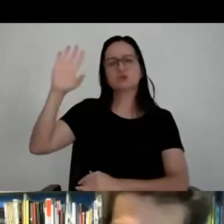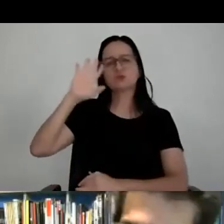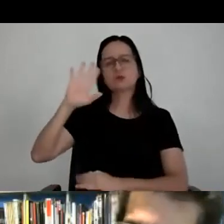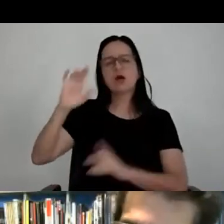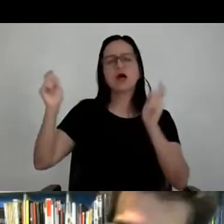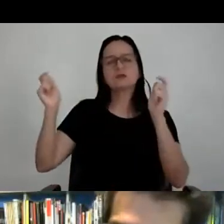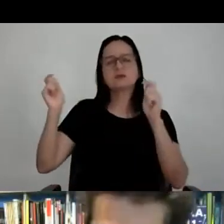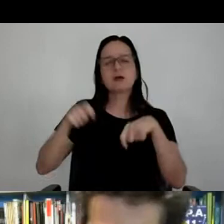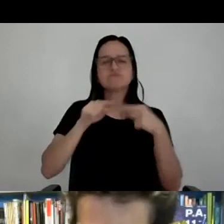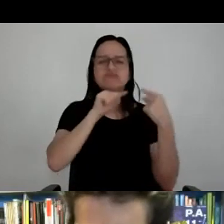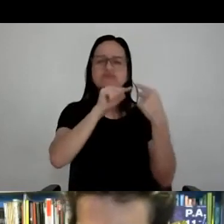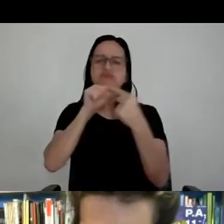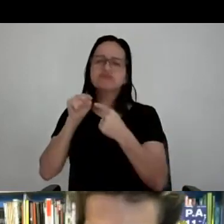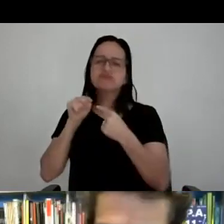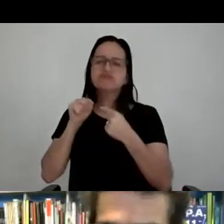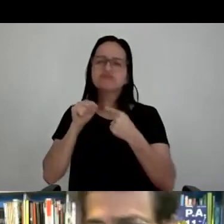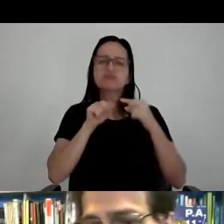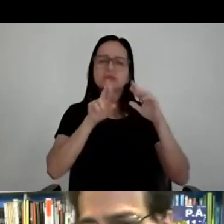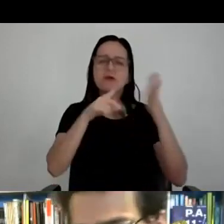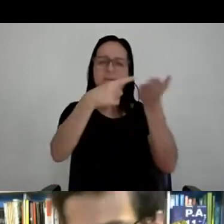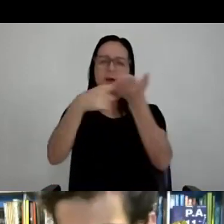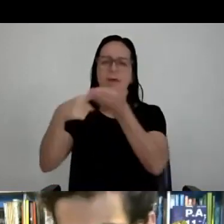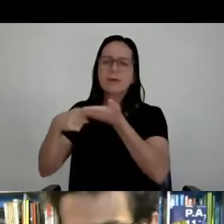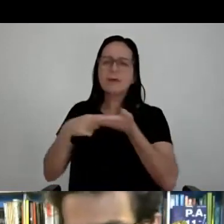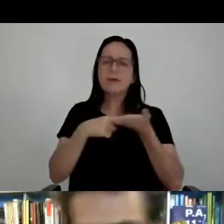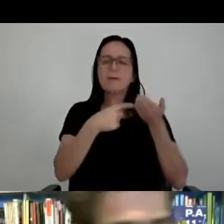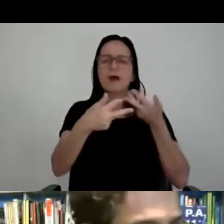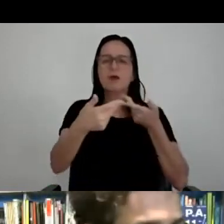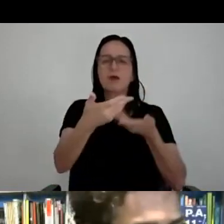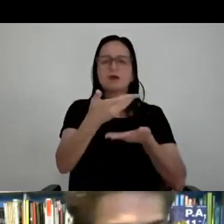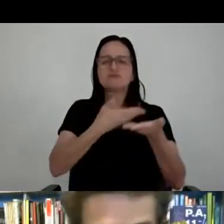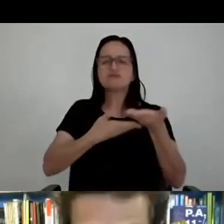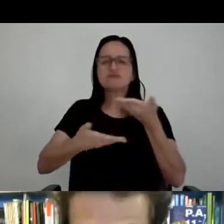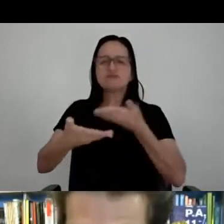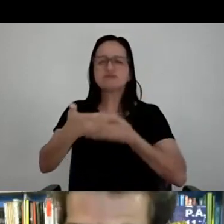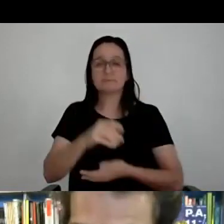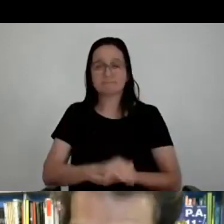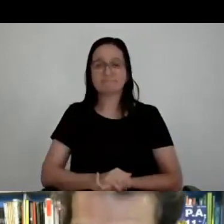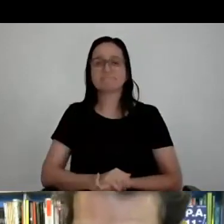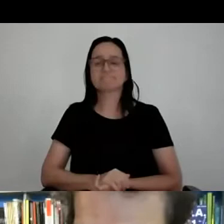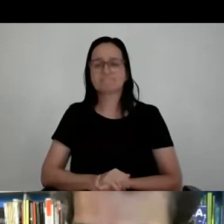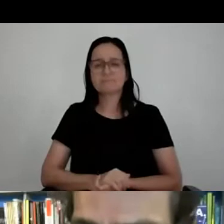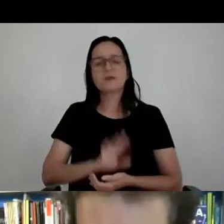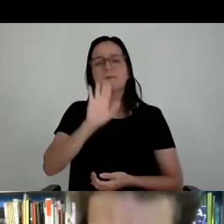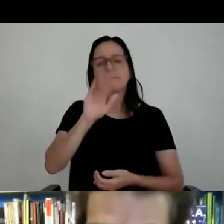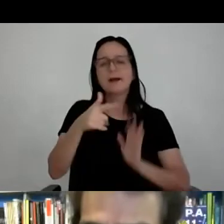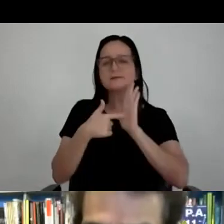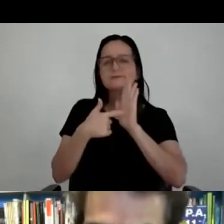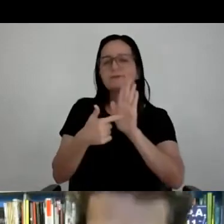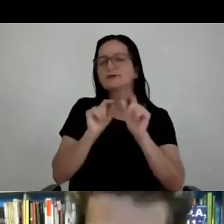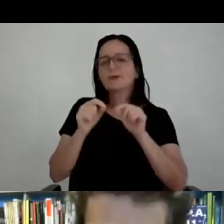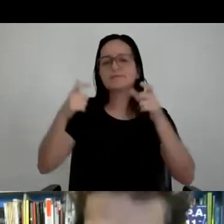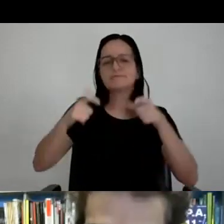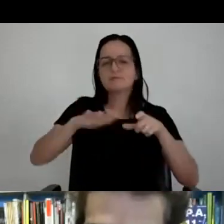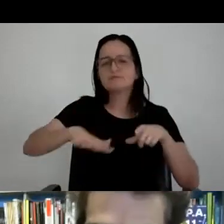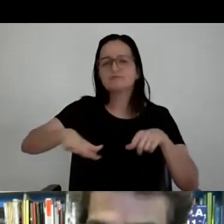pé, passando por uma série de comprometimentos e de disciplinas que a gente teve que se envolver. foi, na verdade, uma pista eletrônica que a gente fez